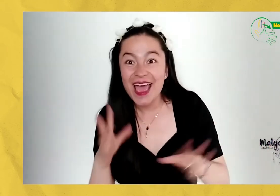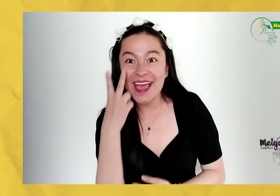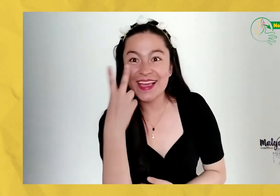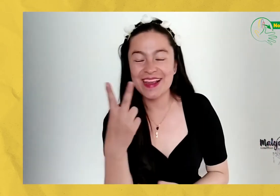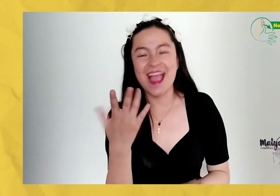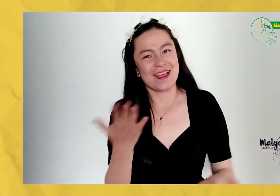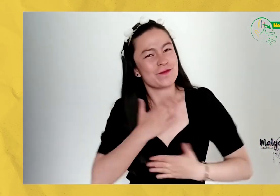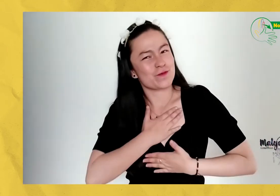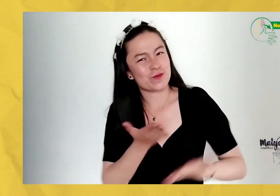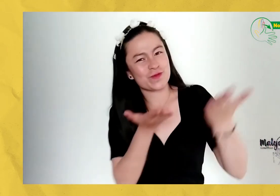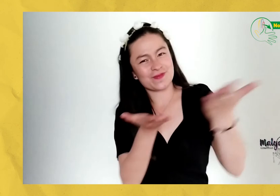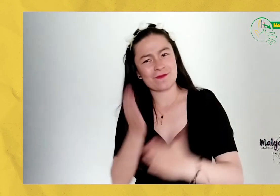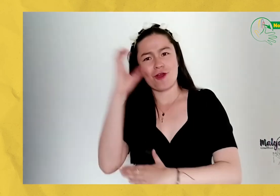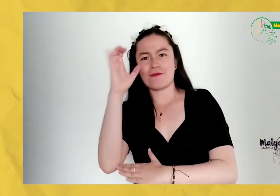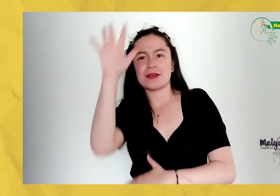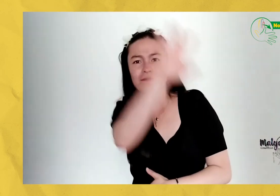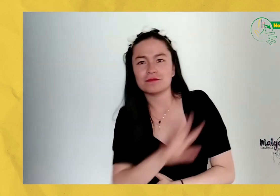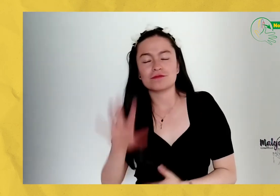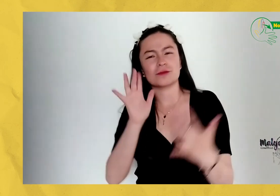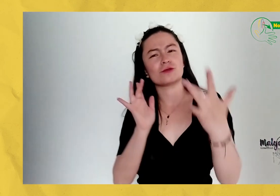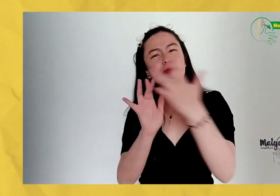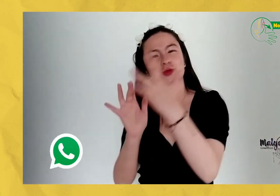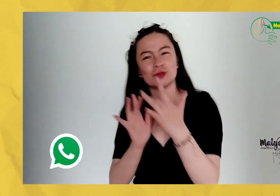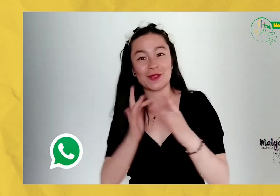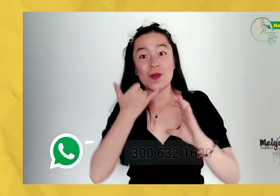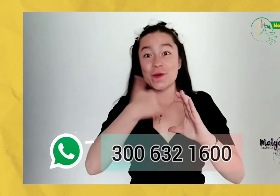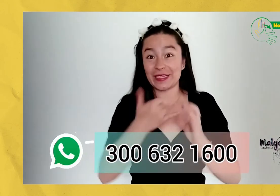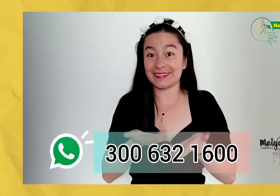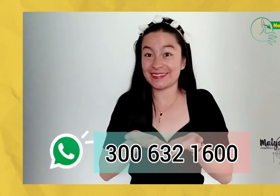Como vieron estoy dispuesta a atenderlos a cualquier parte de Colombia en este número de WhatsApp.